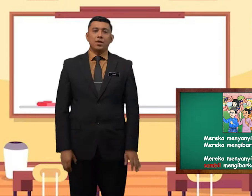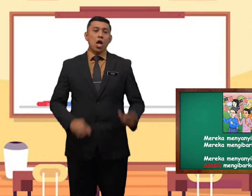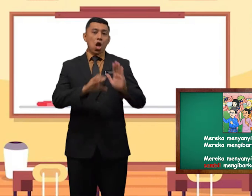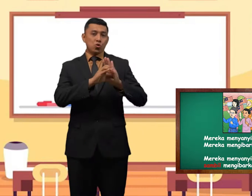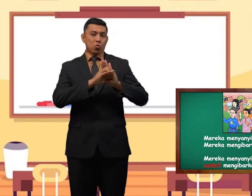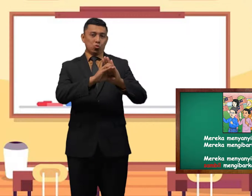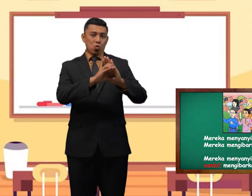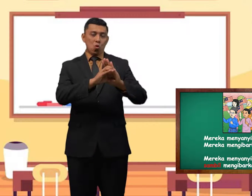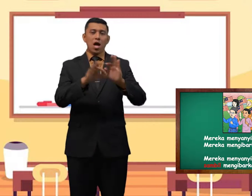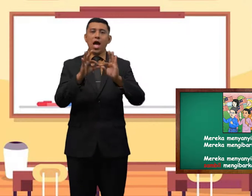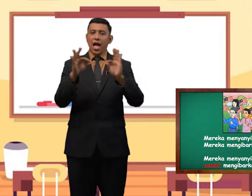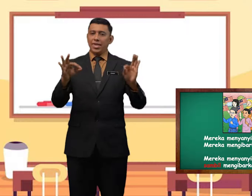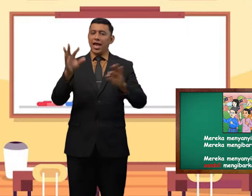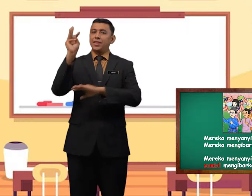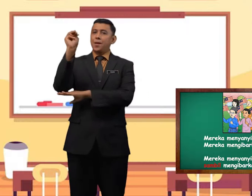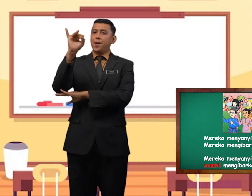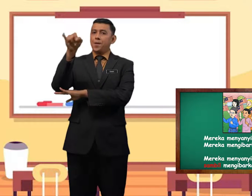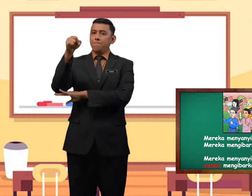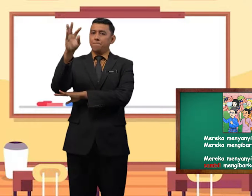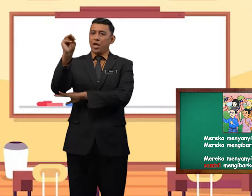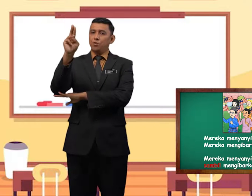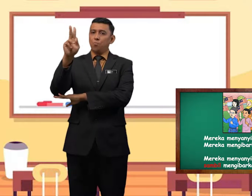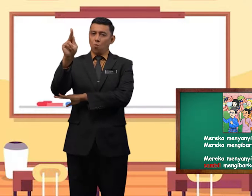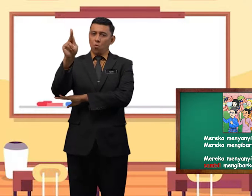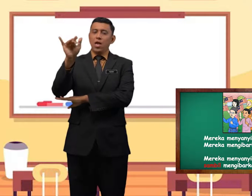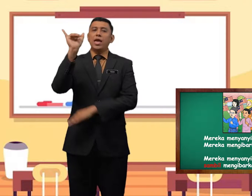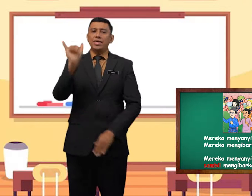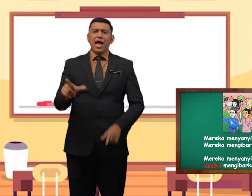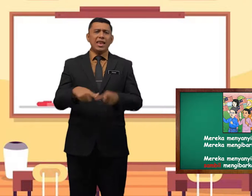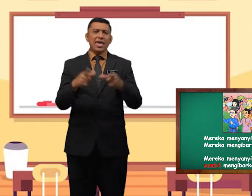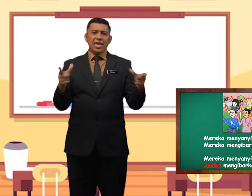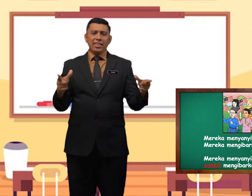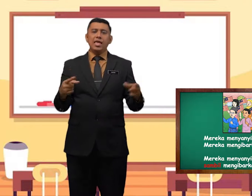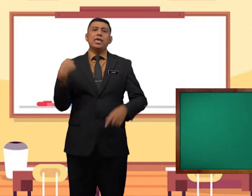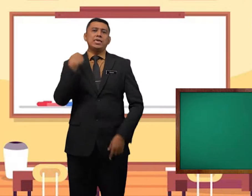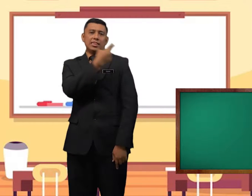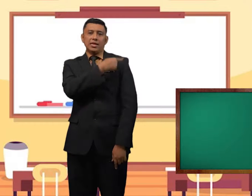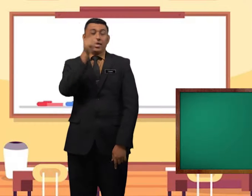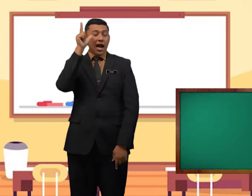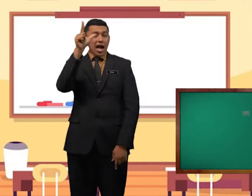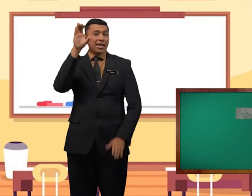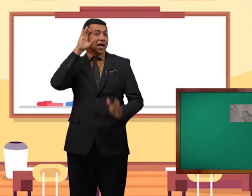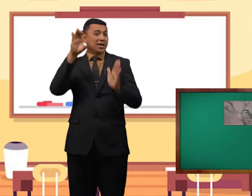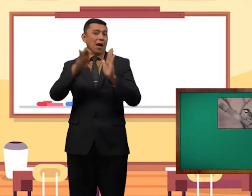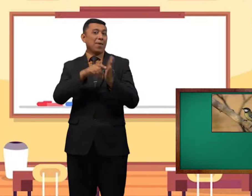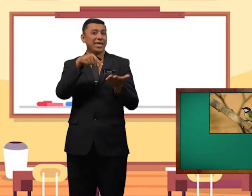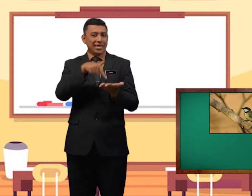Contoh ayat majmuk yang lain. Kita lihat gambar ini.